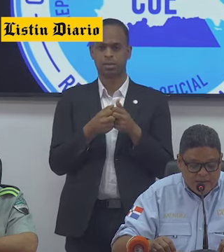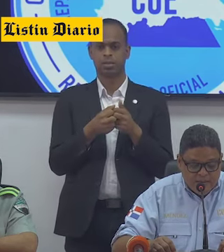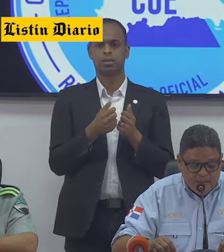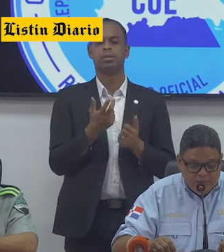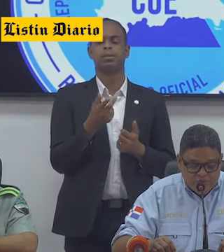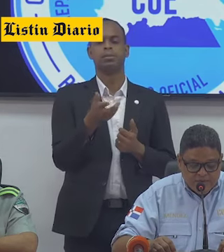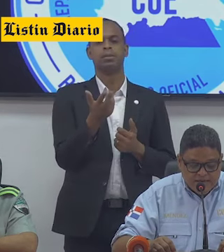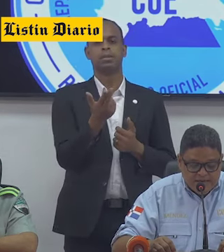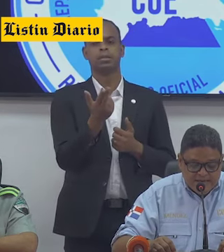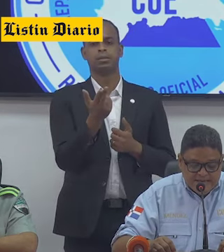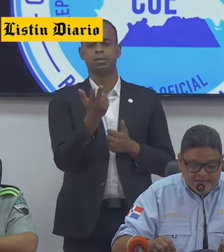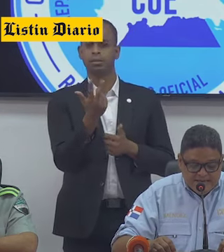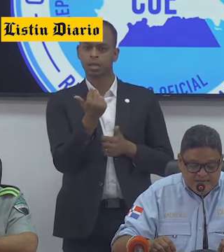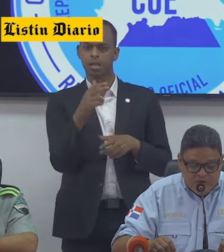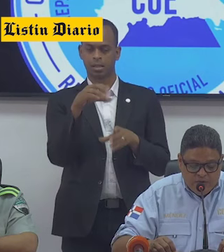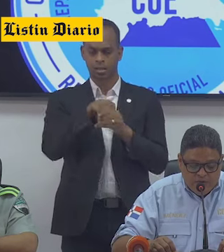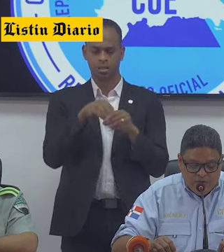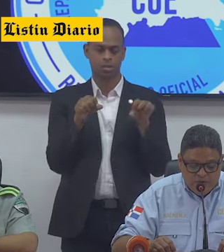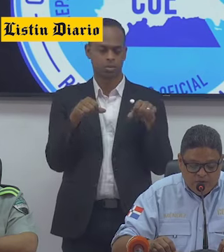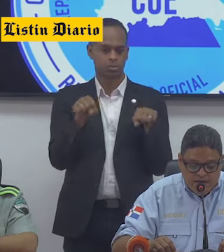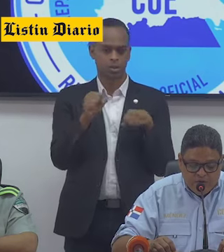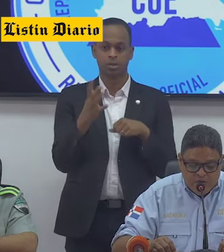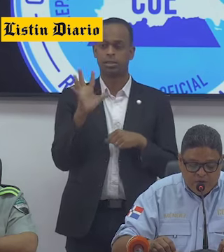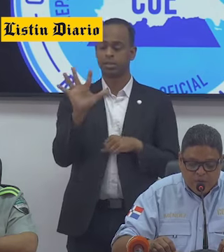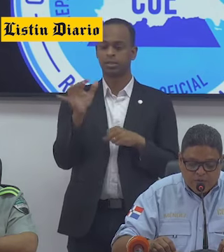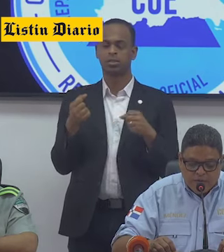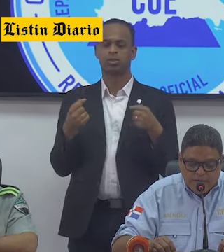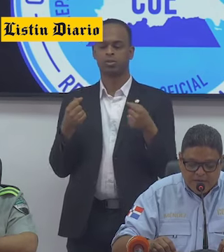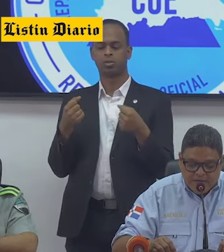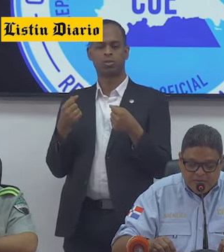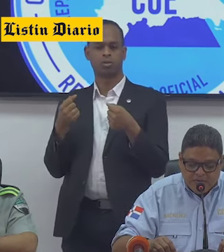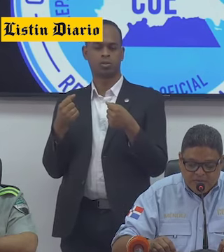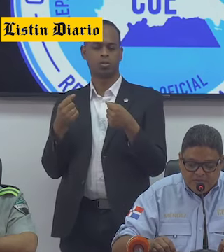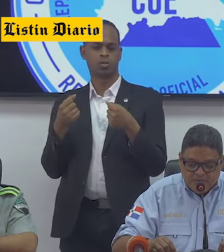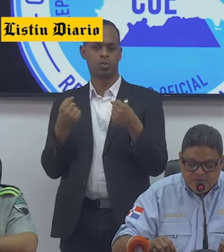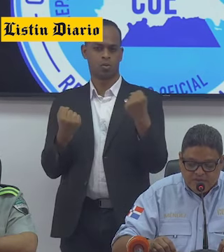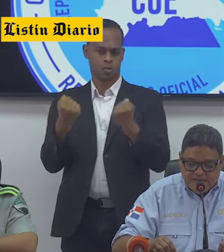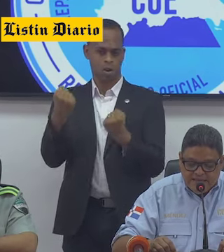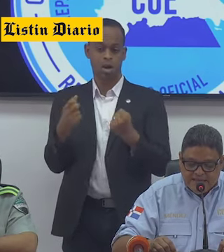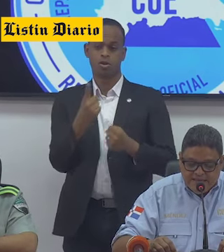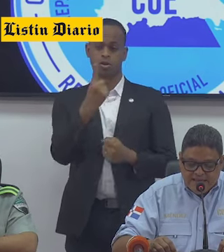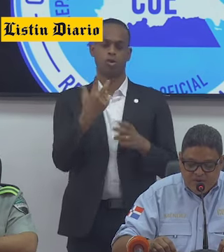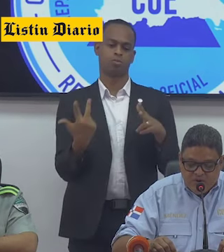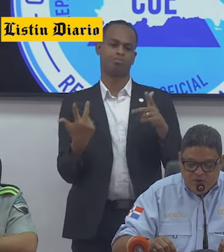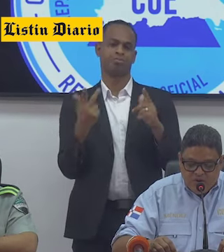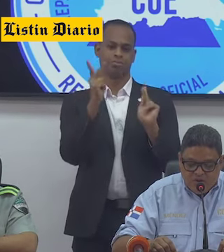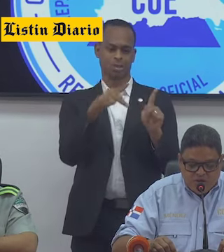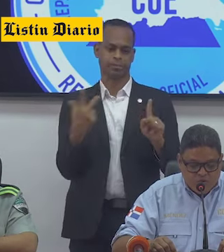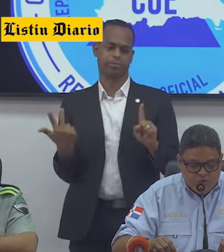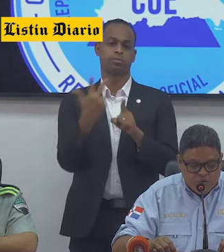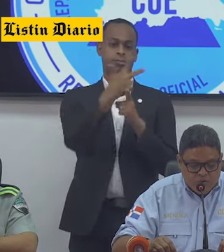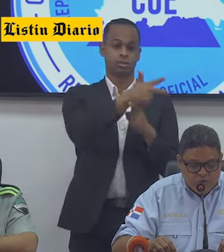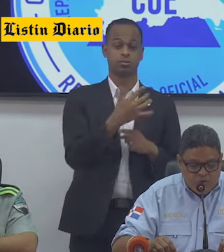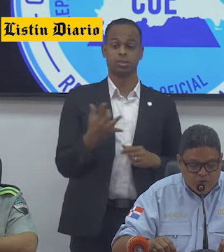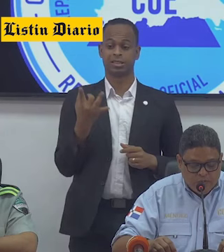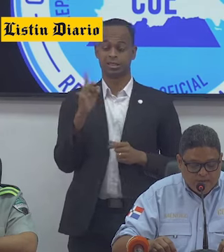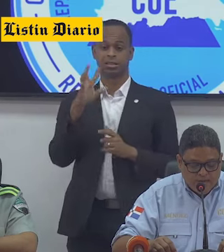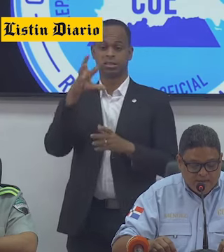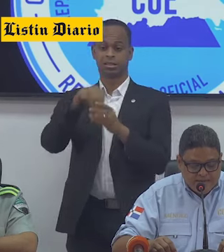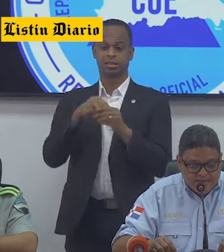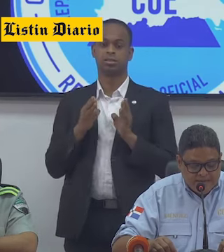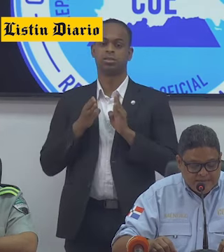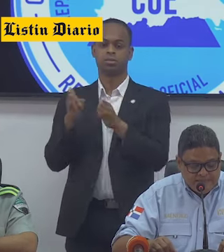motocicletas, 5 vehículos livianos y un atropellamiento. De estos accidentes registrados, 18 ocurrieron